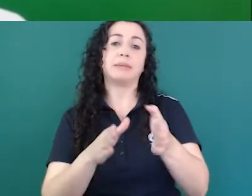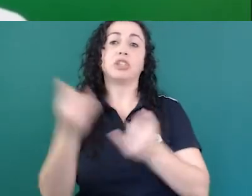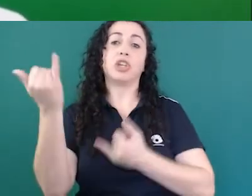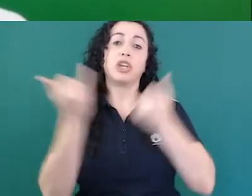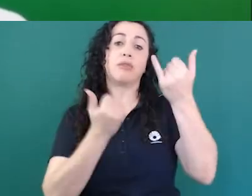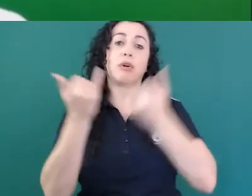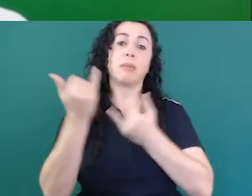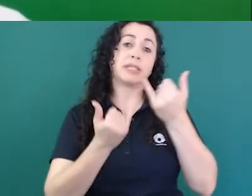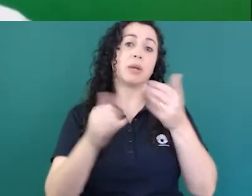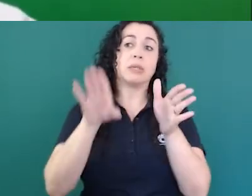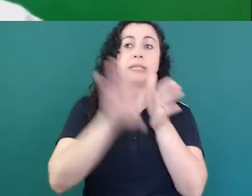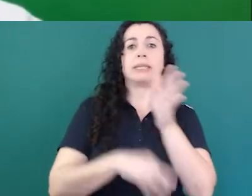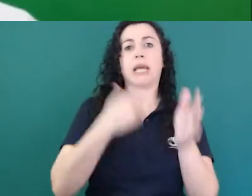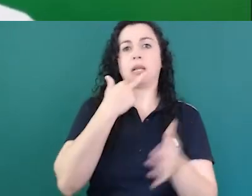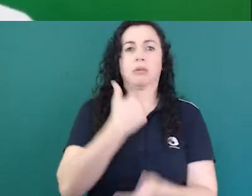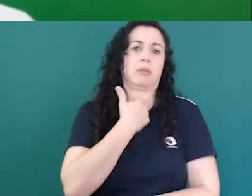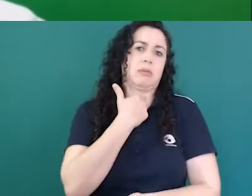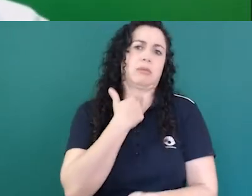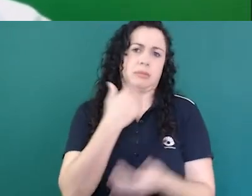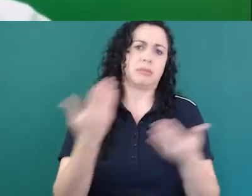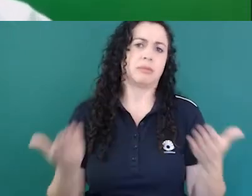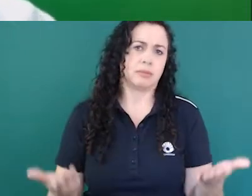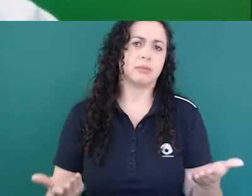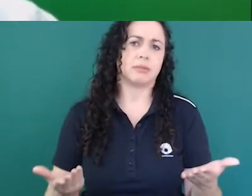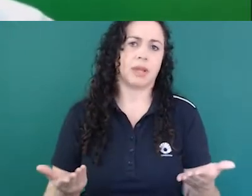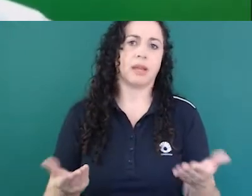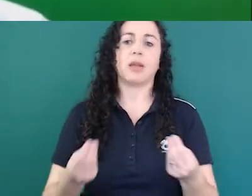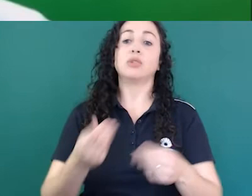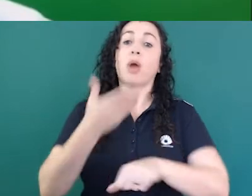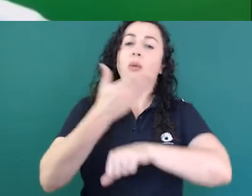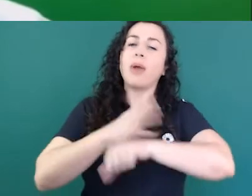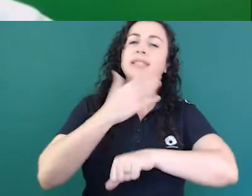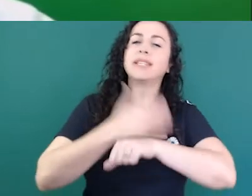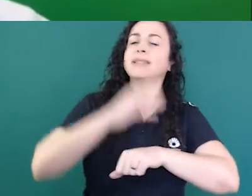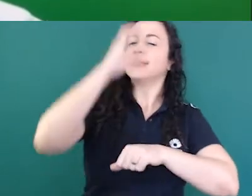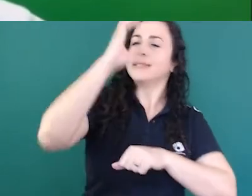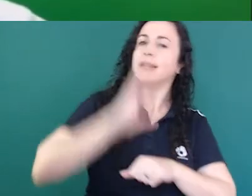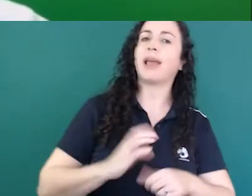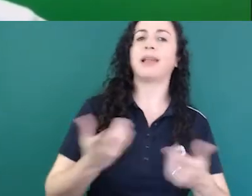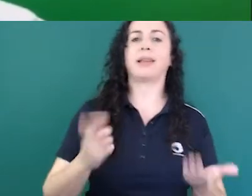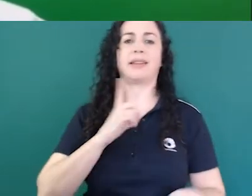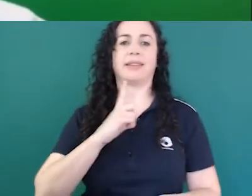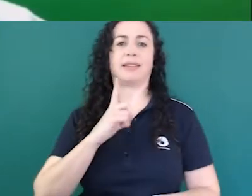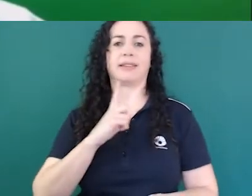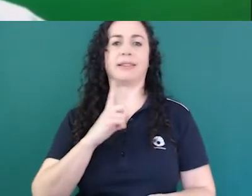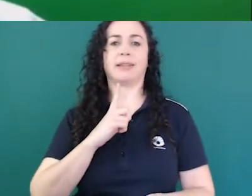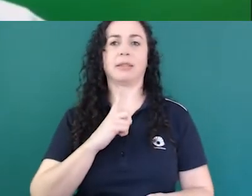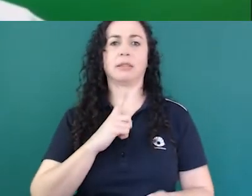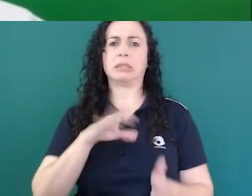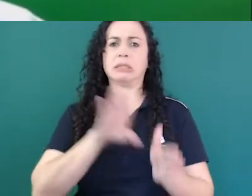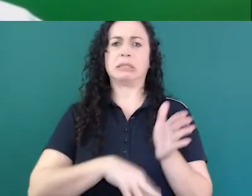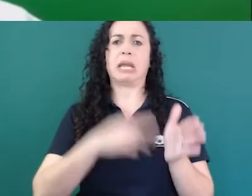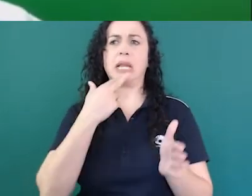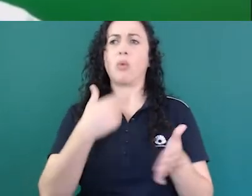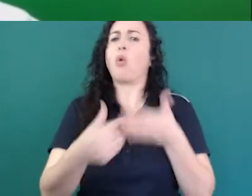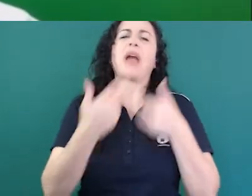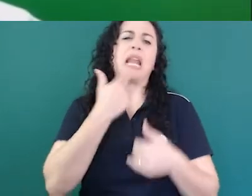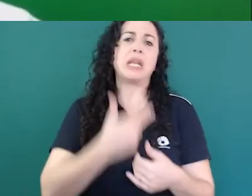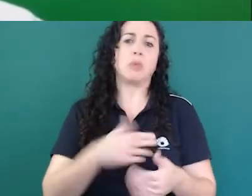o exercício de cidadania sem língua sem alguma língua sem vão e obviamente pensando